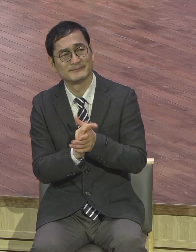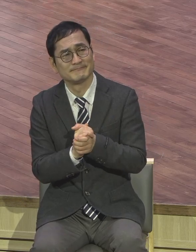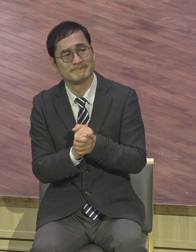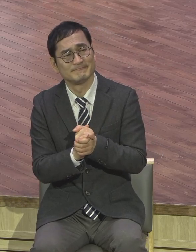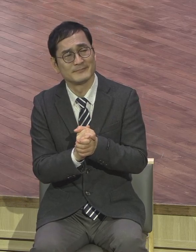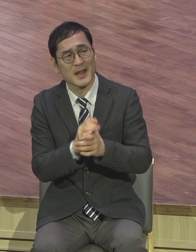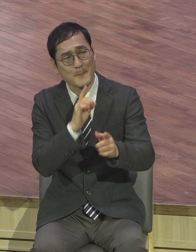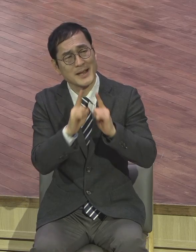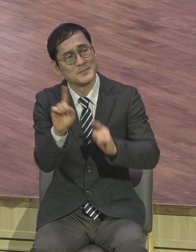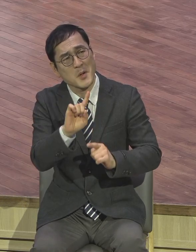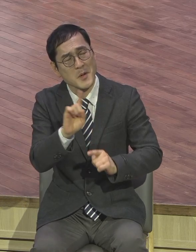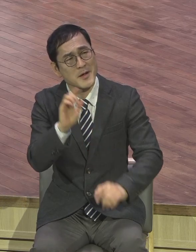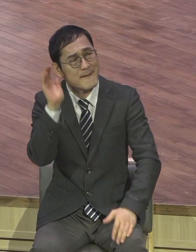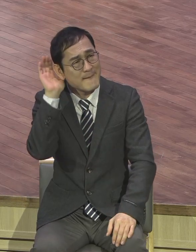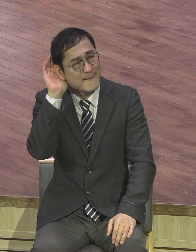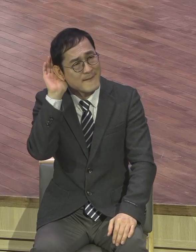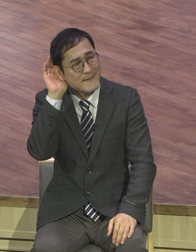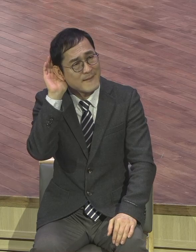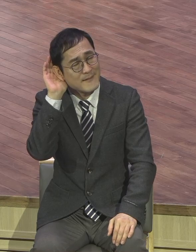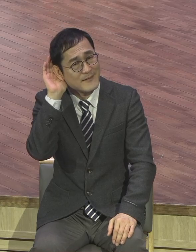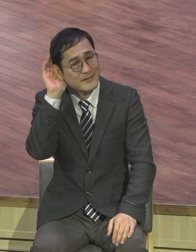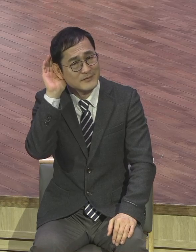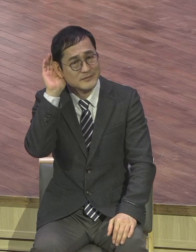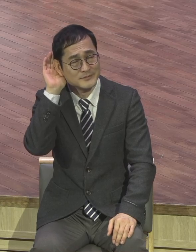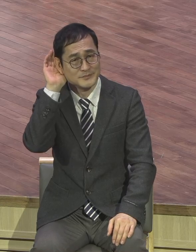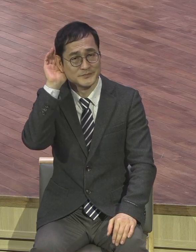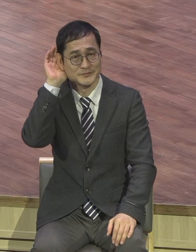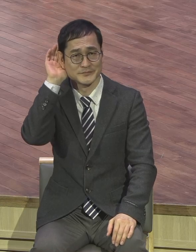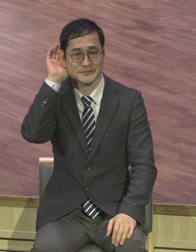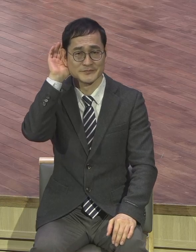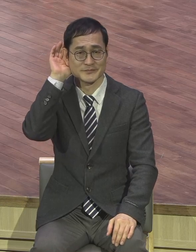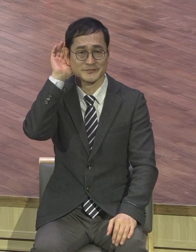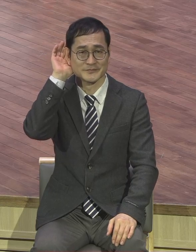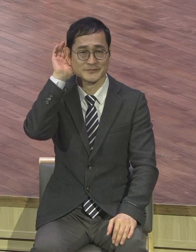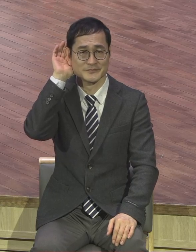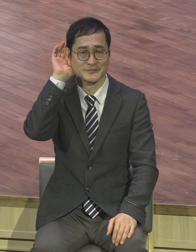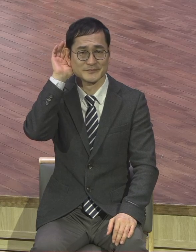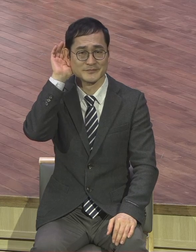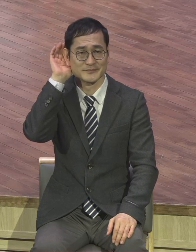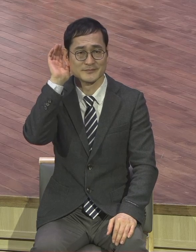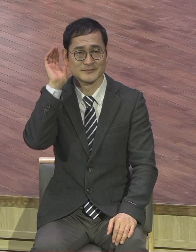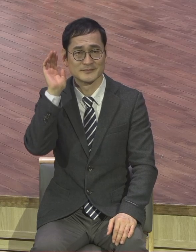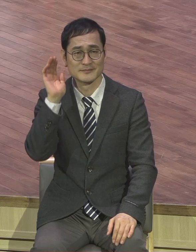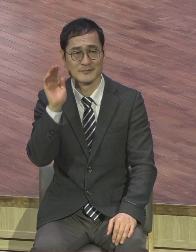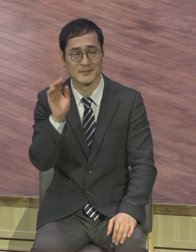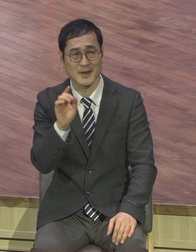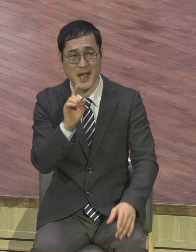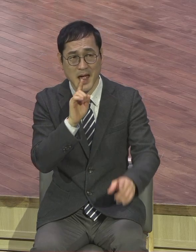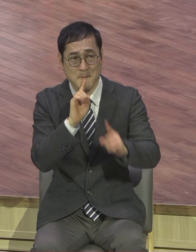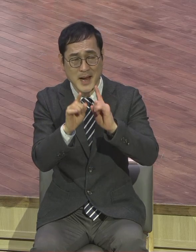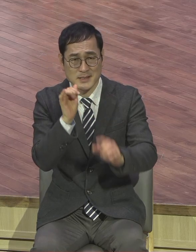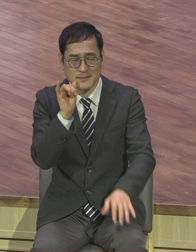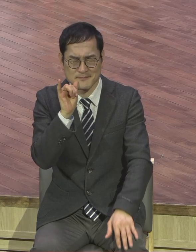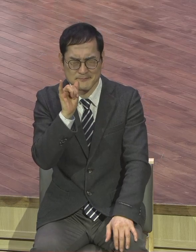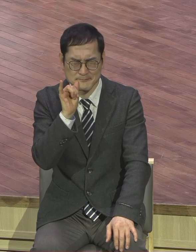예배 드리게 되면요 이런 마음을 예배 드리면 말씀 하나하나가 계속해서